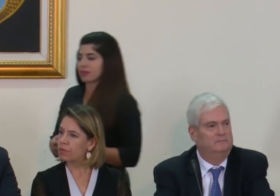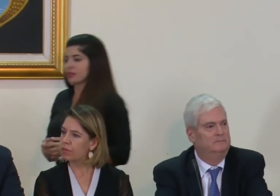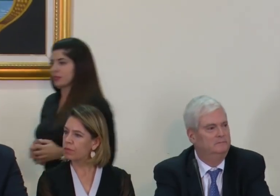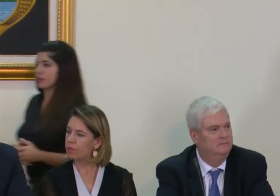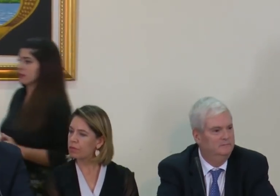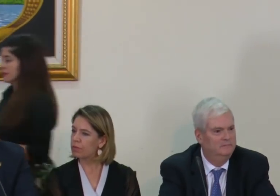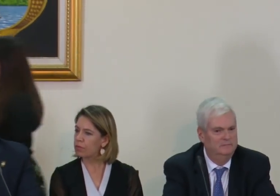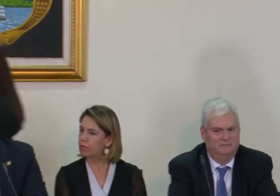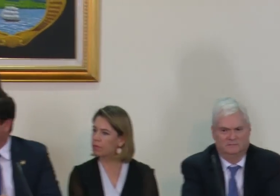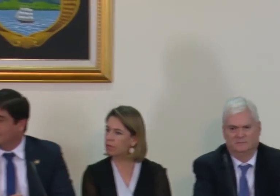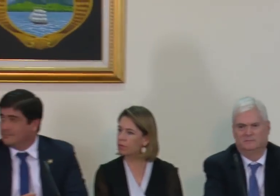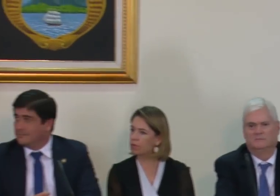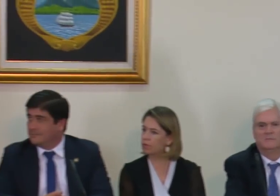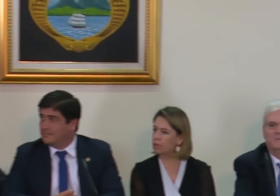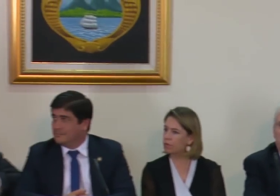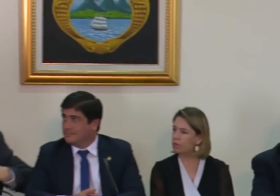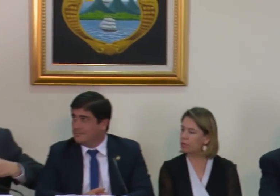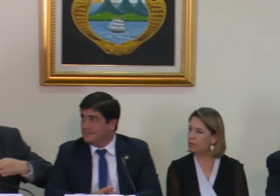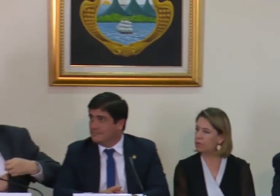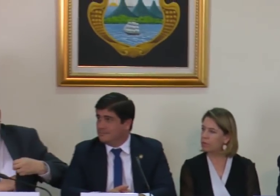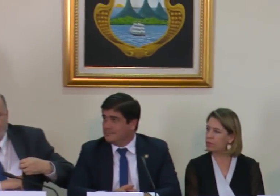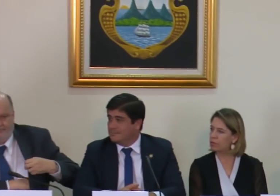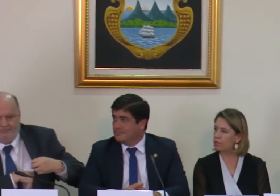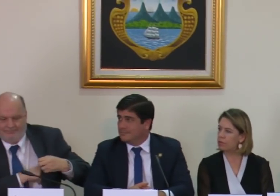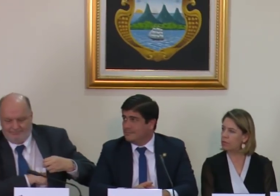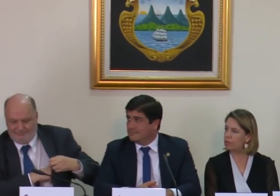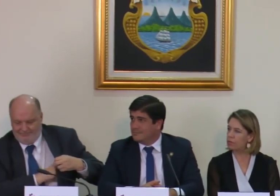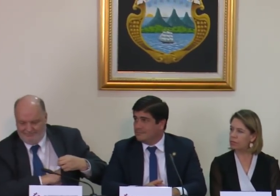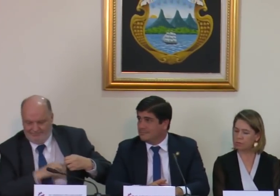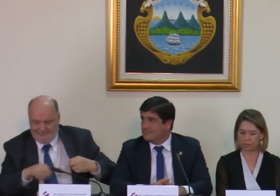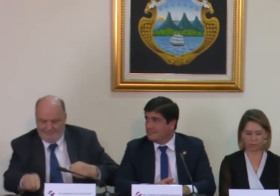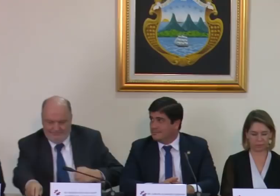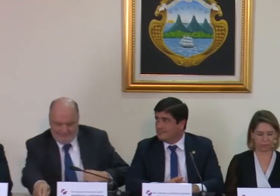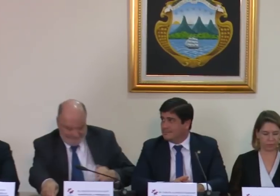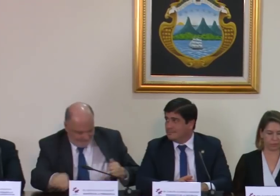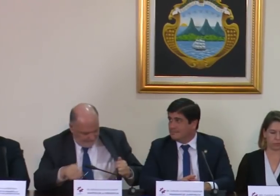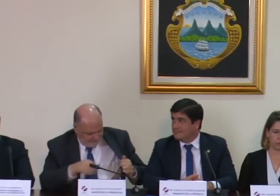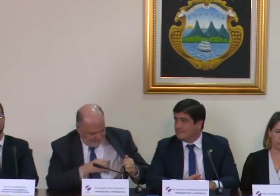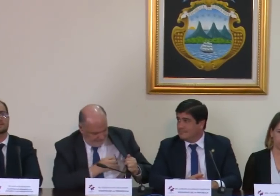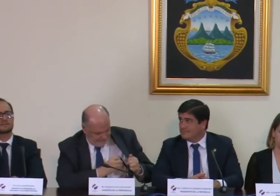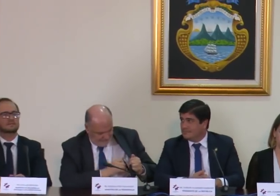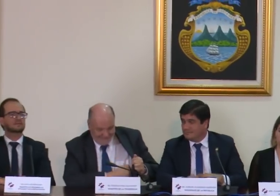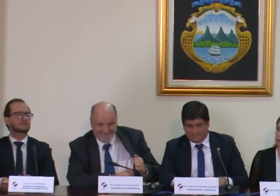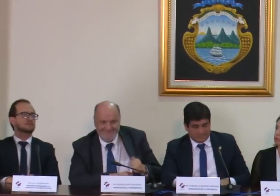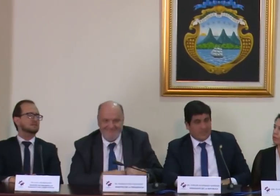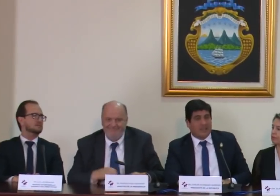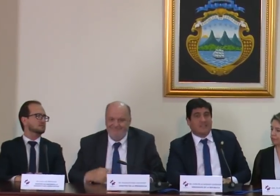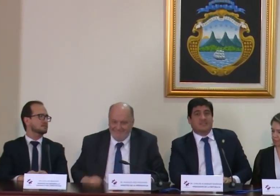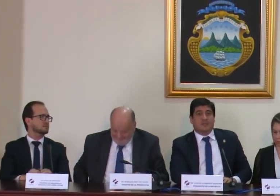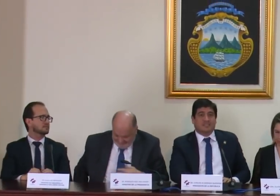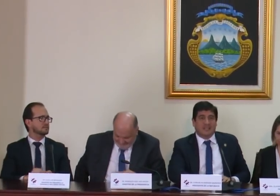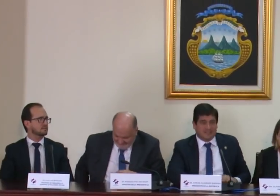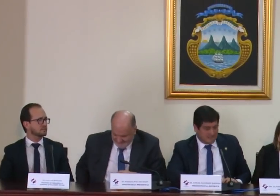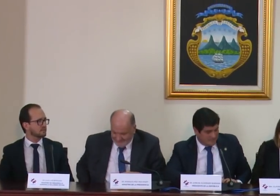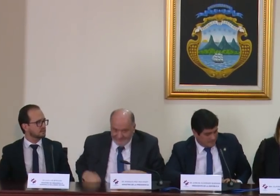a las personas que siguieron esta conferencia de prensa por el facebook de la casa presidencial y el señor presidente buenas tardes